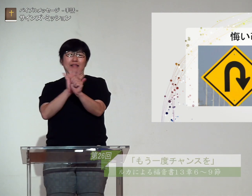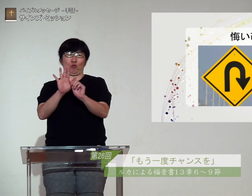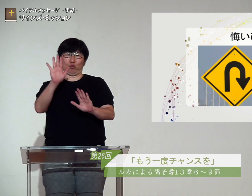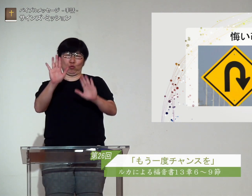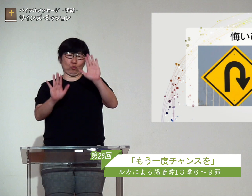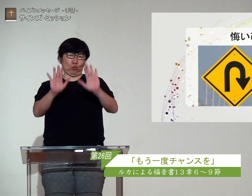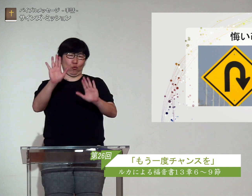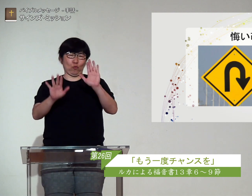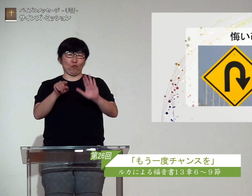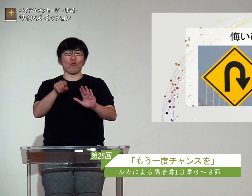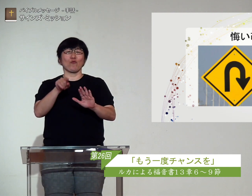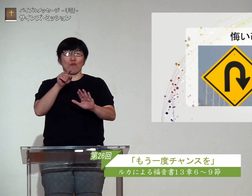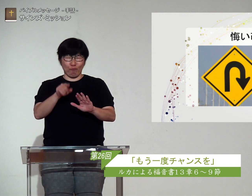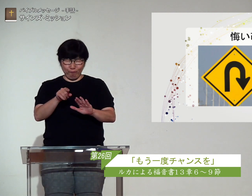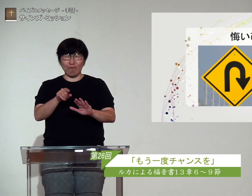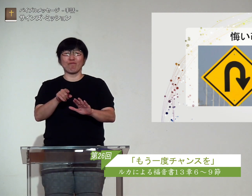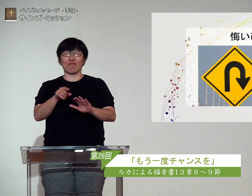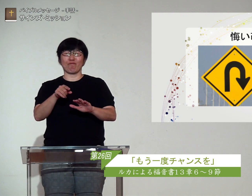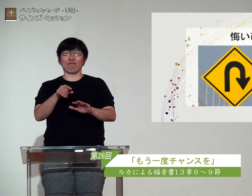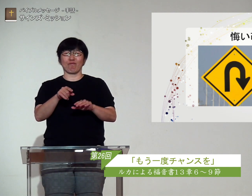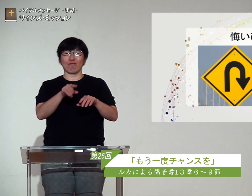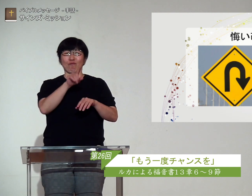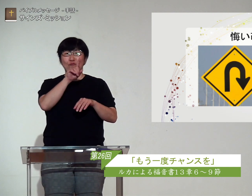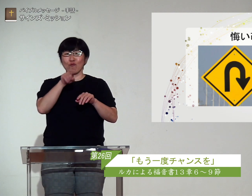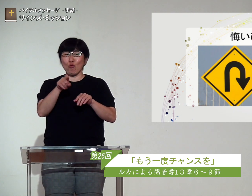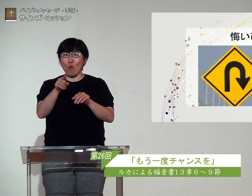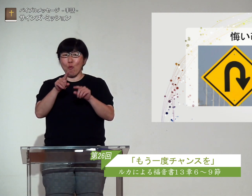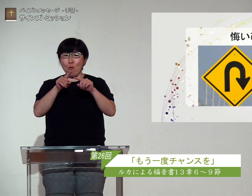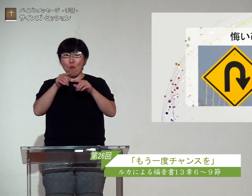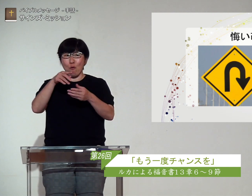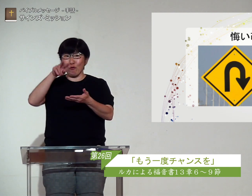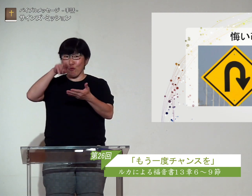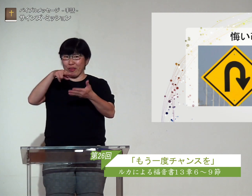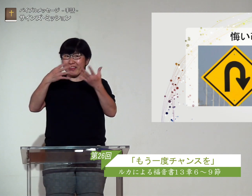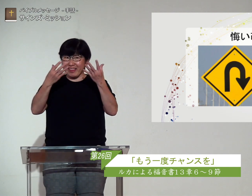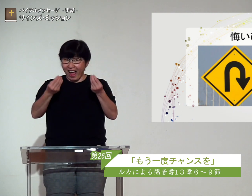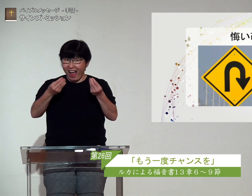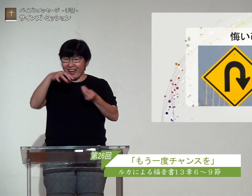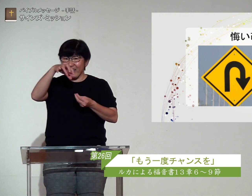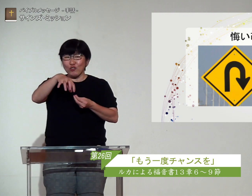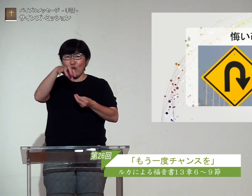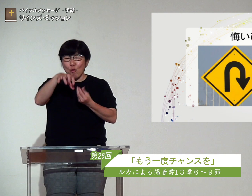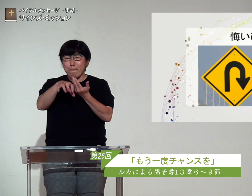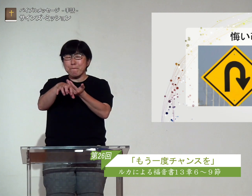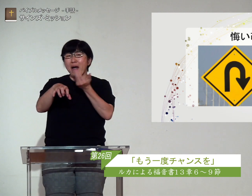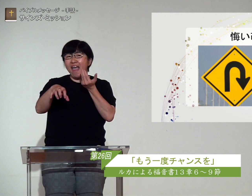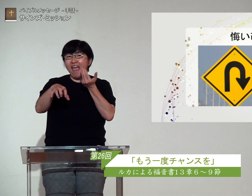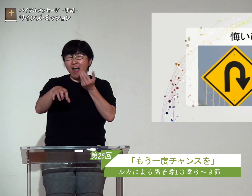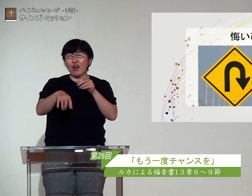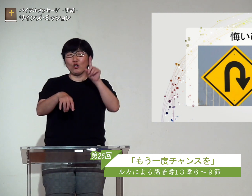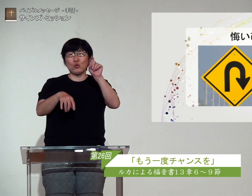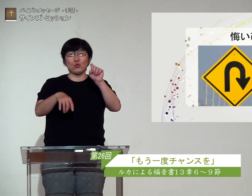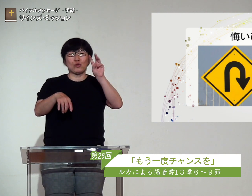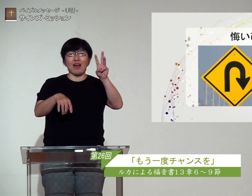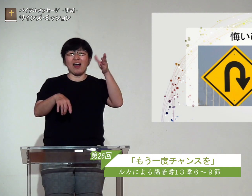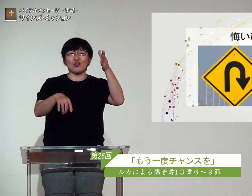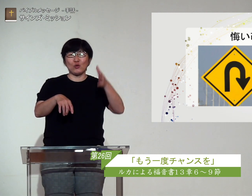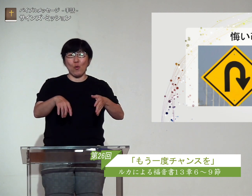このお話の背景について説明したいと思います今お読みした少し前のところ